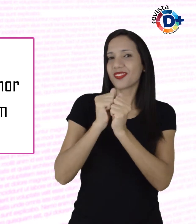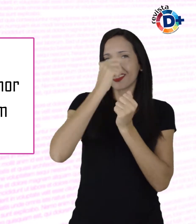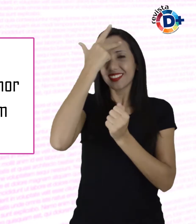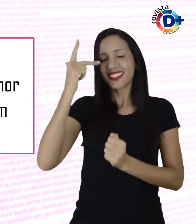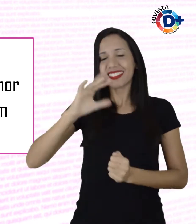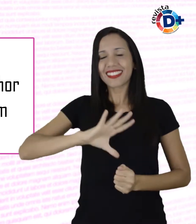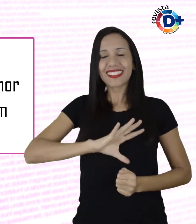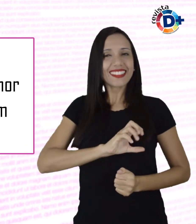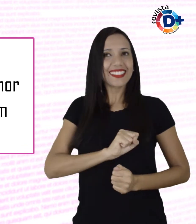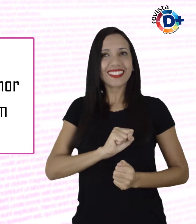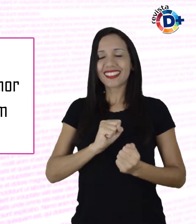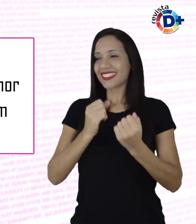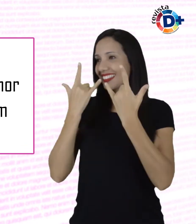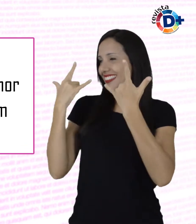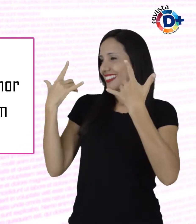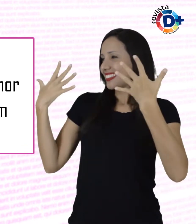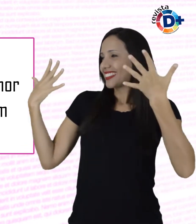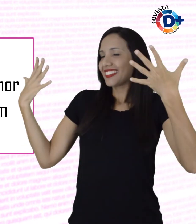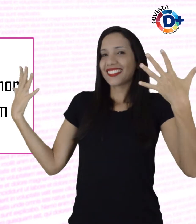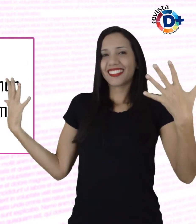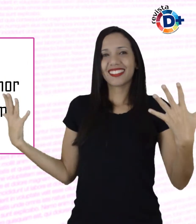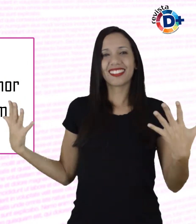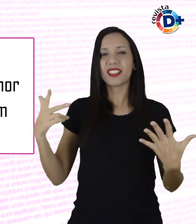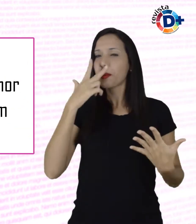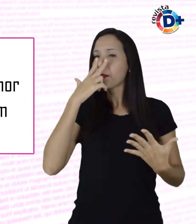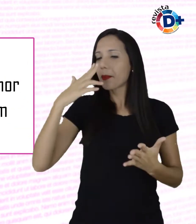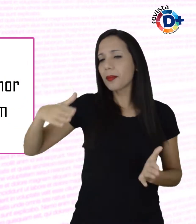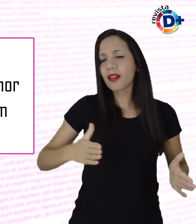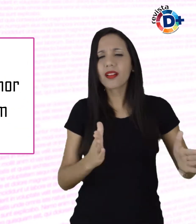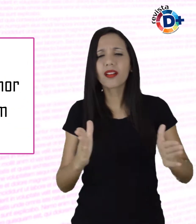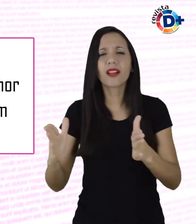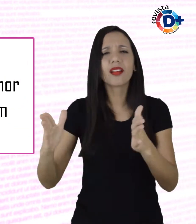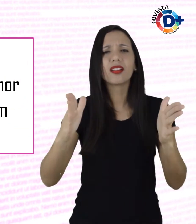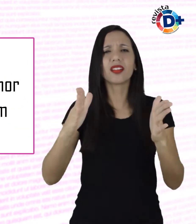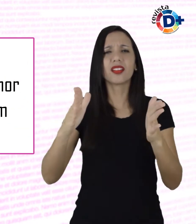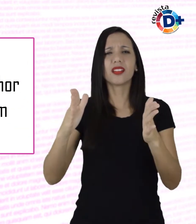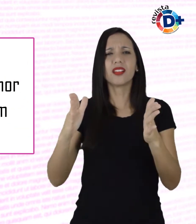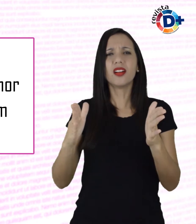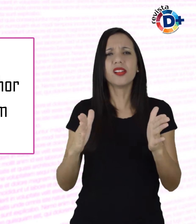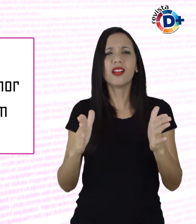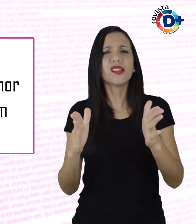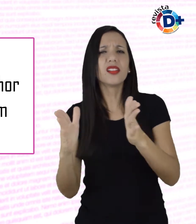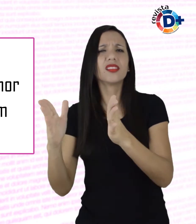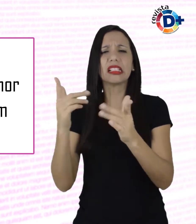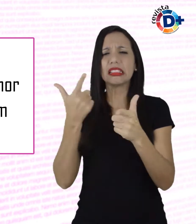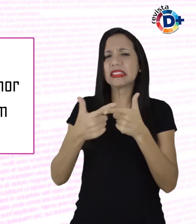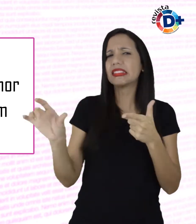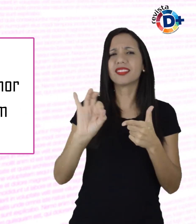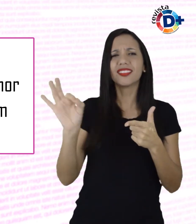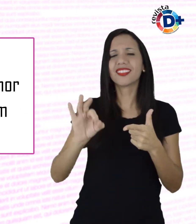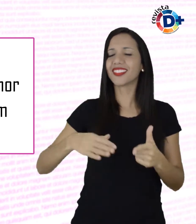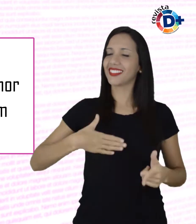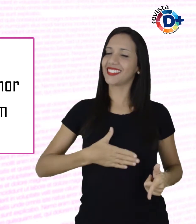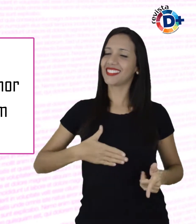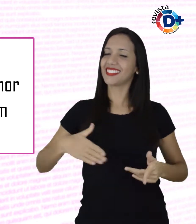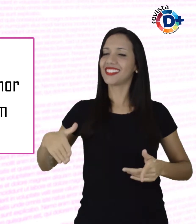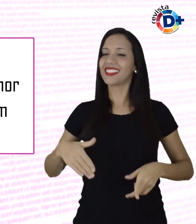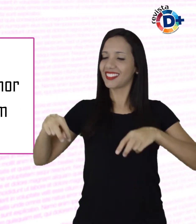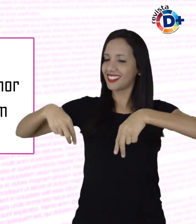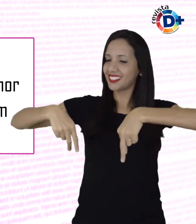O caminho fica menos torduoso, mais agradável. Na verdade, muitas vezes, é